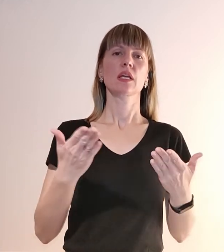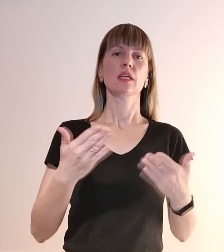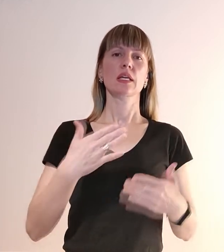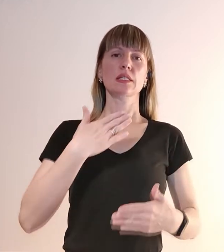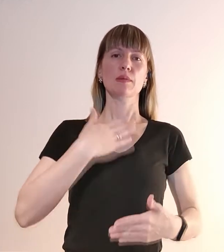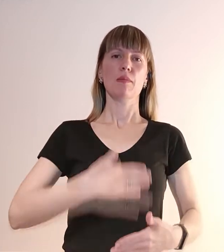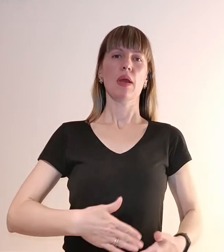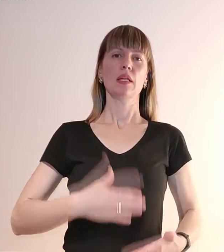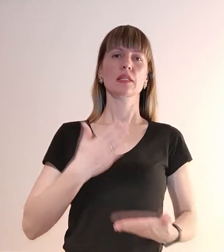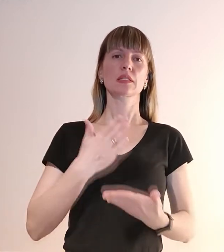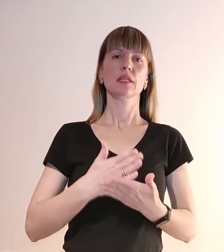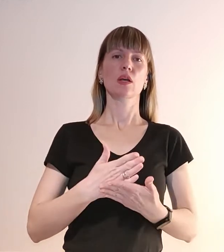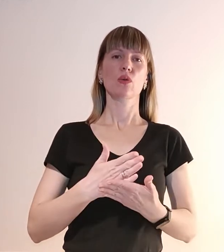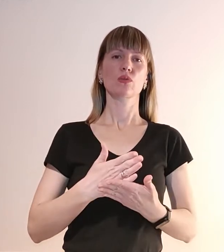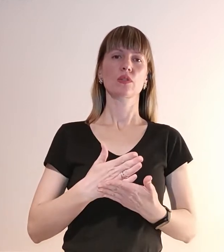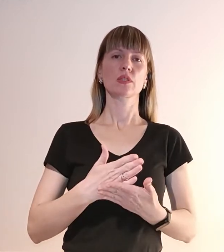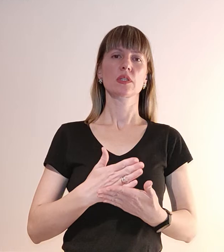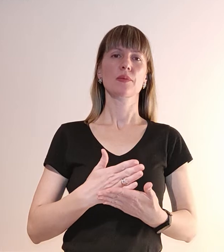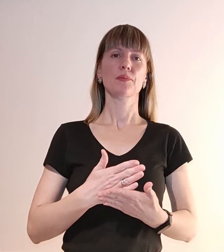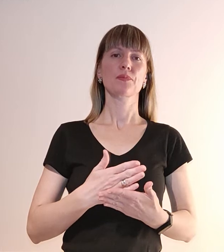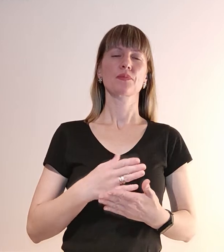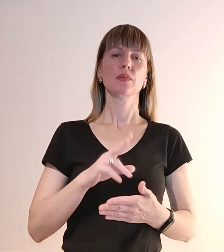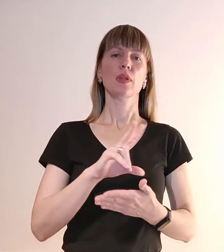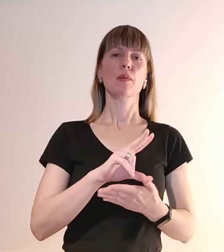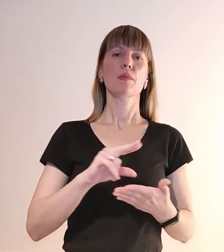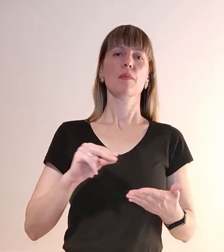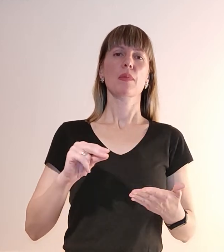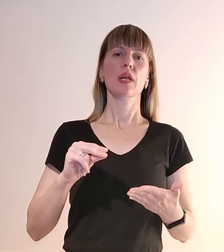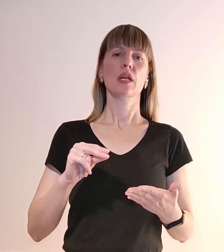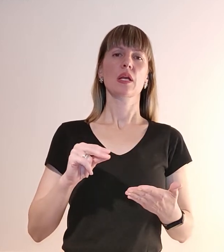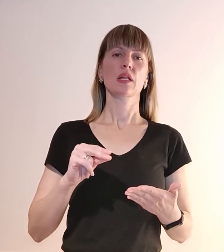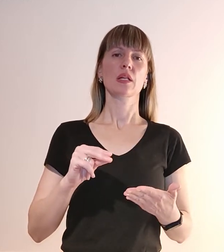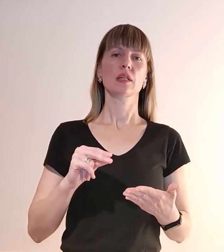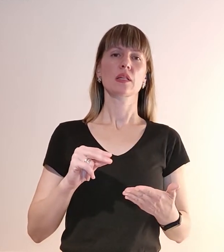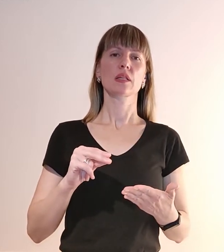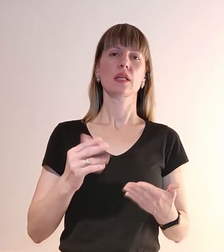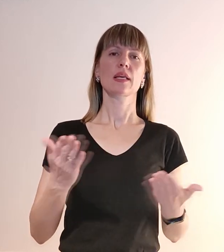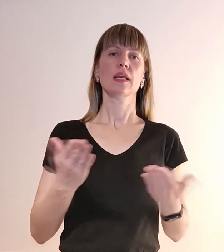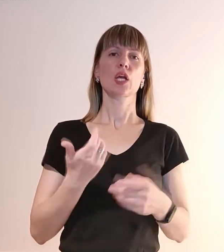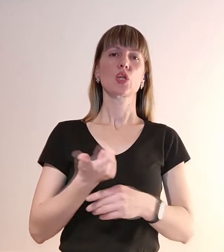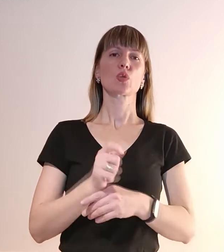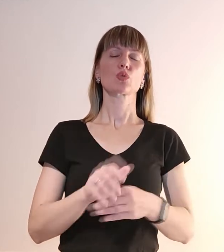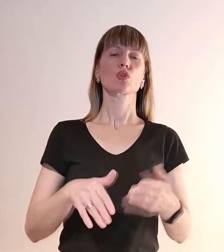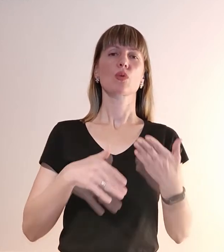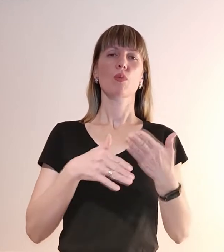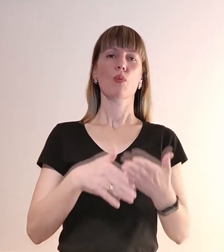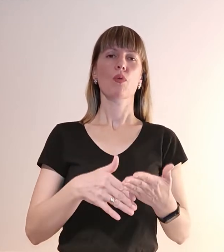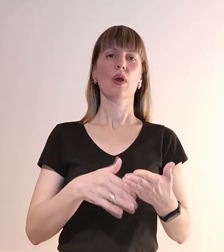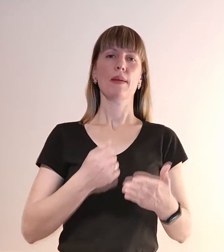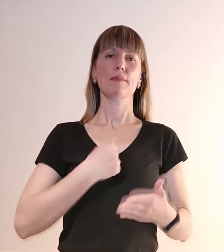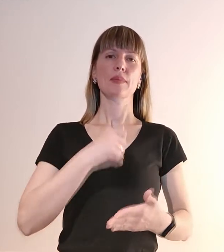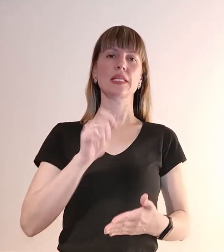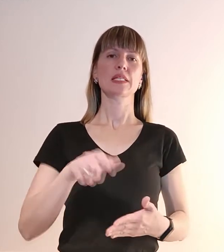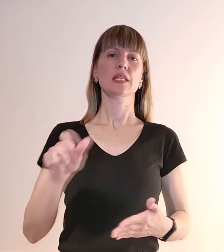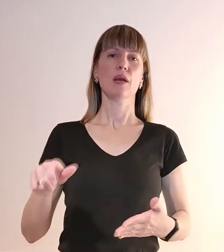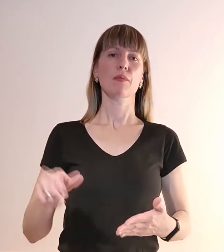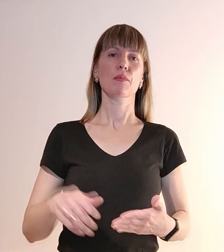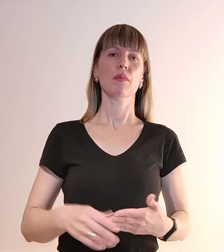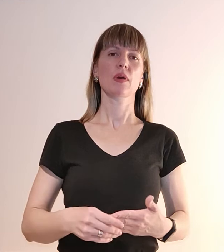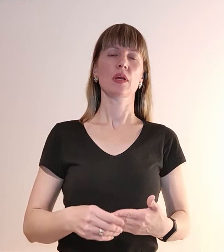знаходиться, ось. Приклад, так, який дуже допомагає дітям. І